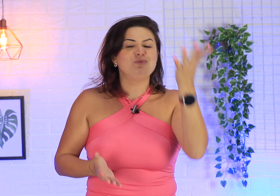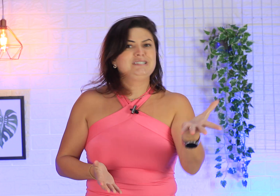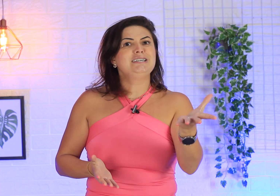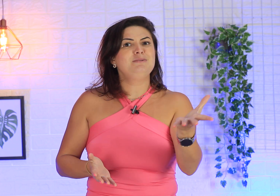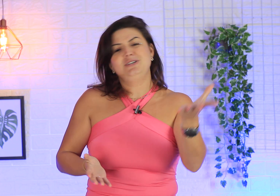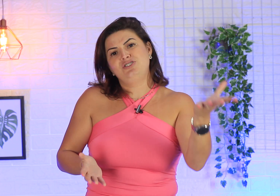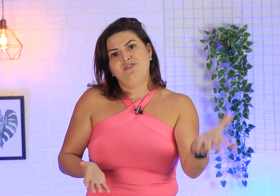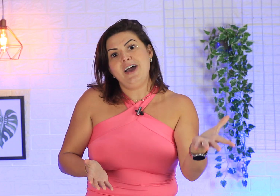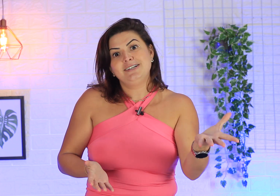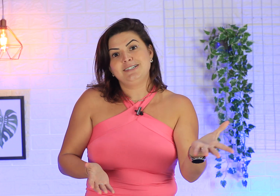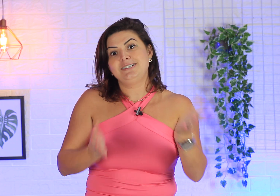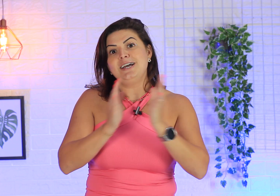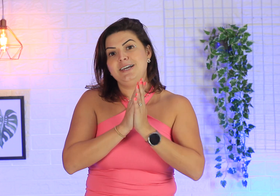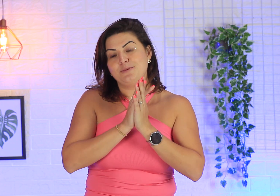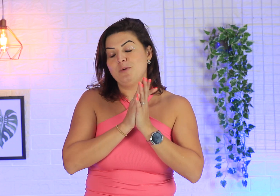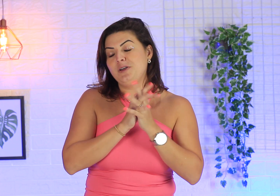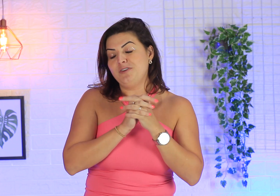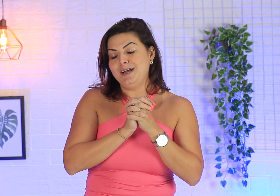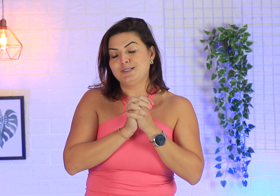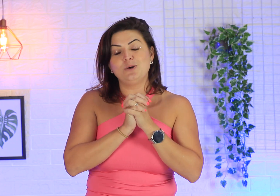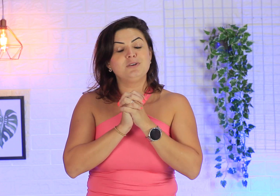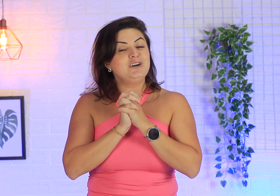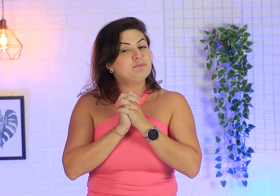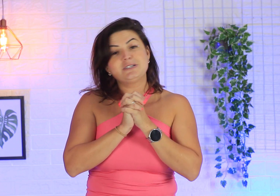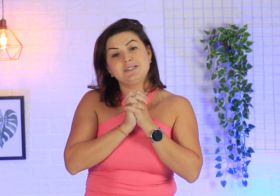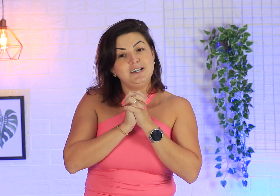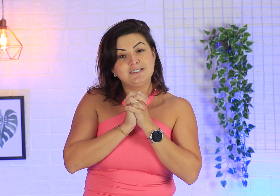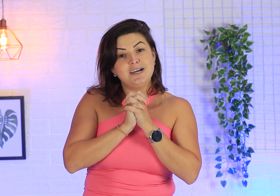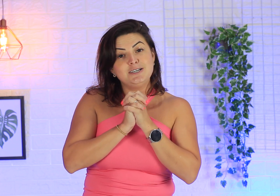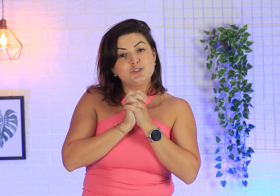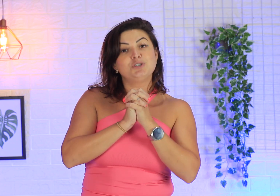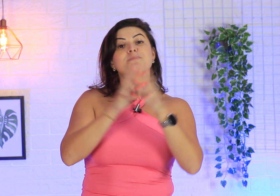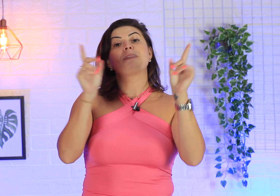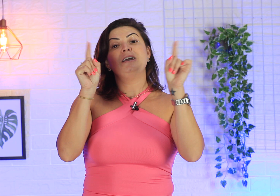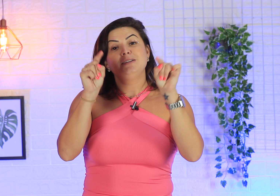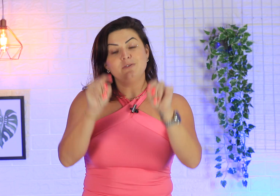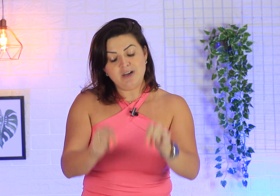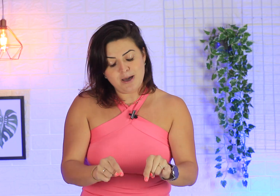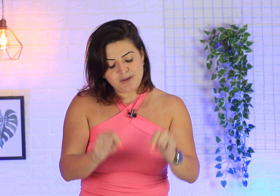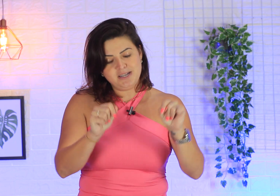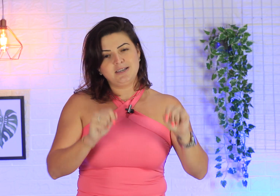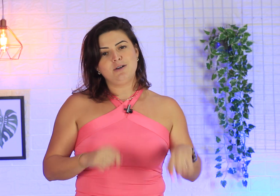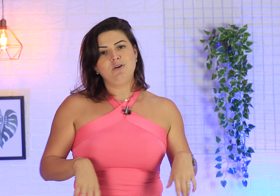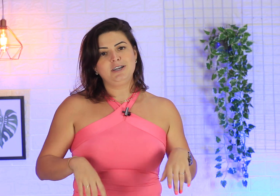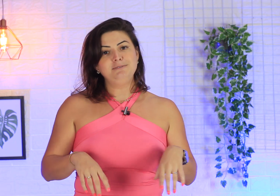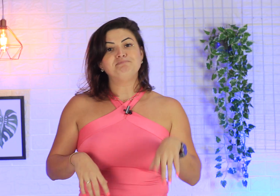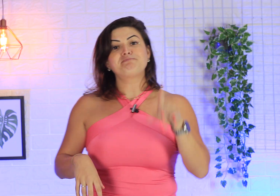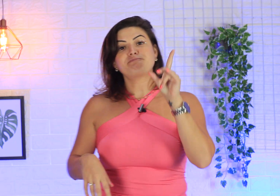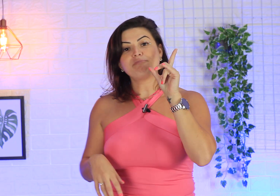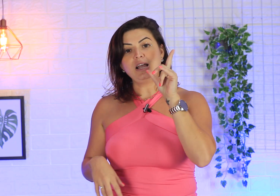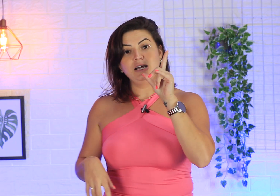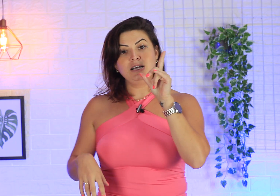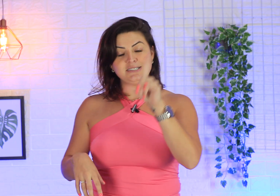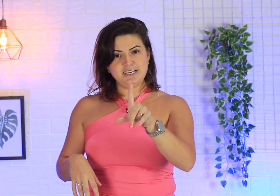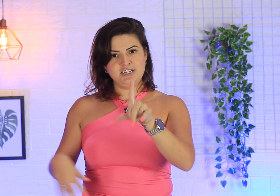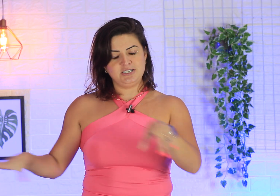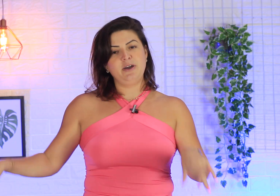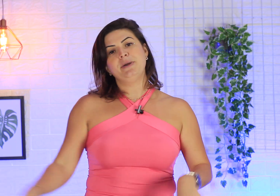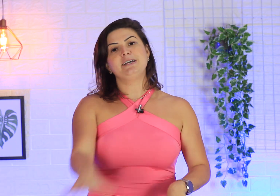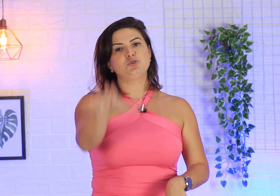um exame de fezes. E aí, como é que faz? Como que faz pra sinalizar isso? Então, vai aprender aqui agora. Seguinte, você vai pegar a